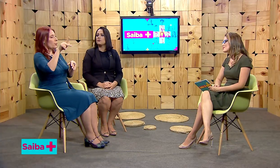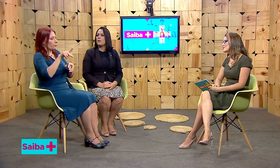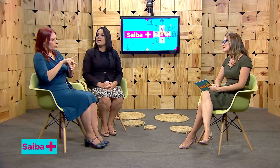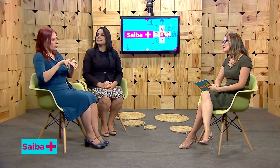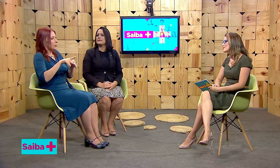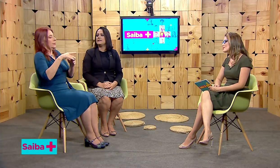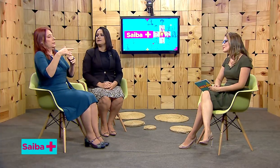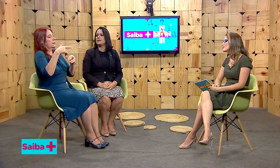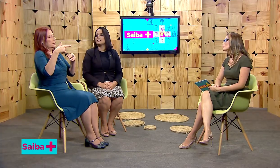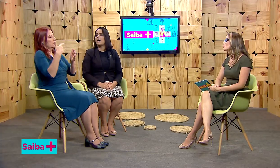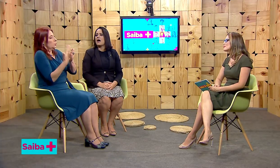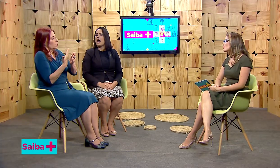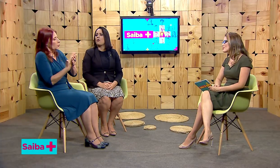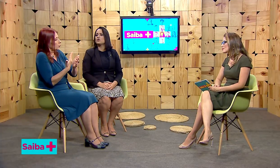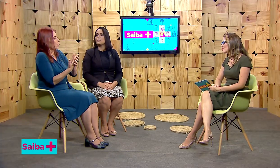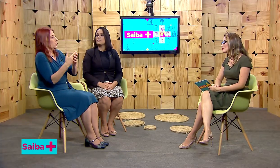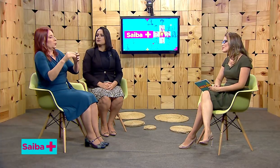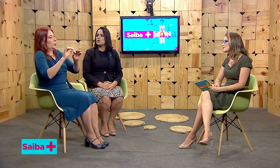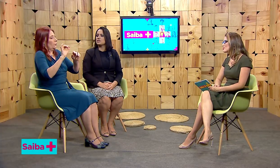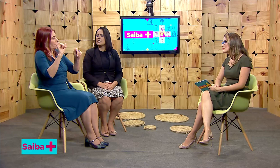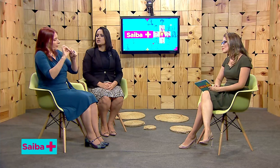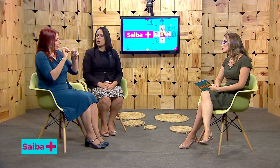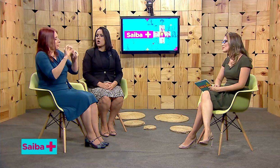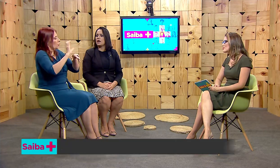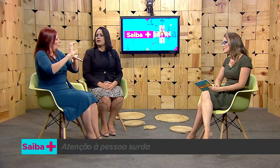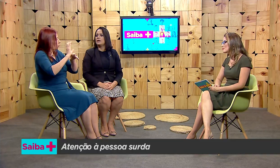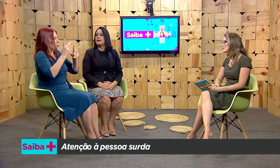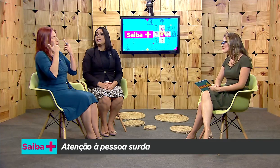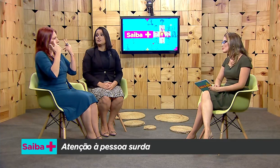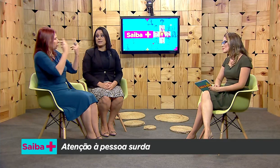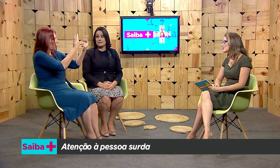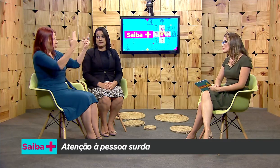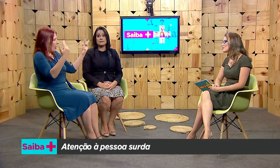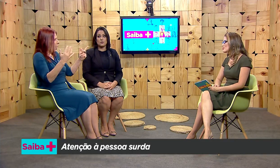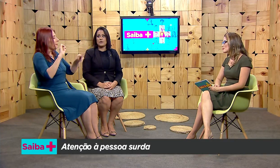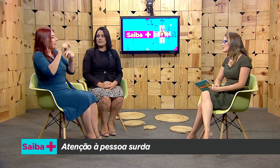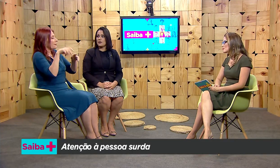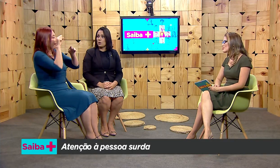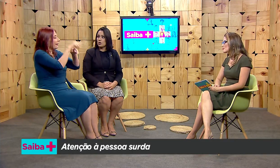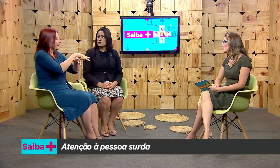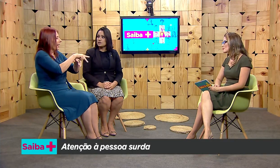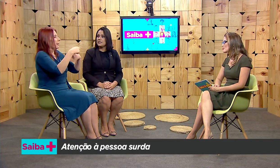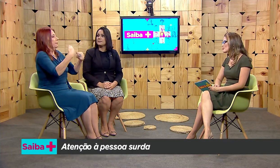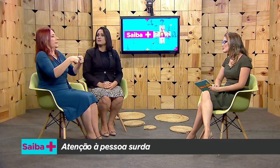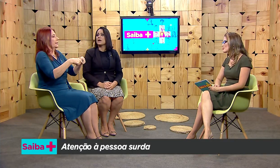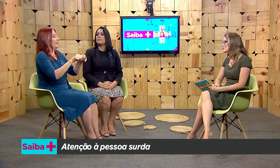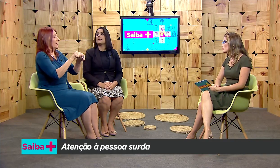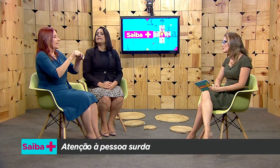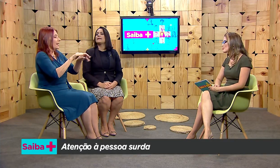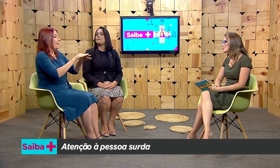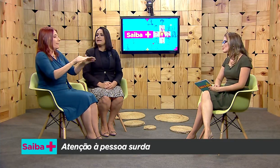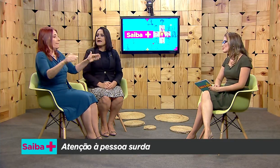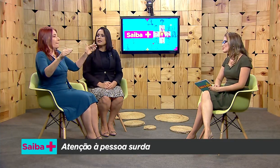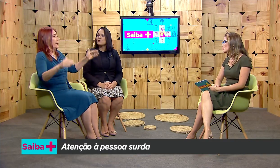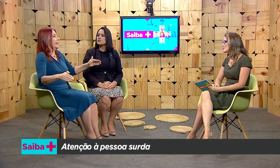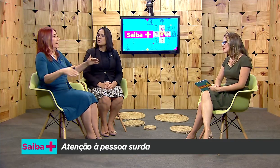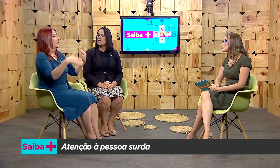fluentes em Libras. Alguns professores da escola, eles precisam fazer cursos de Libras. Para ele trabalhar em uma escola